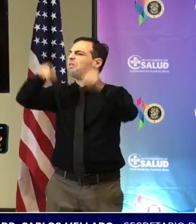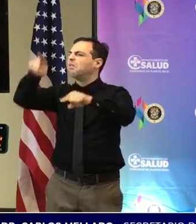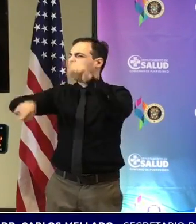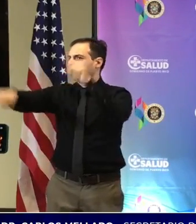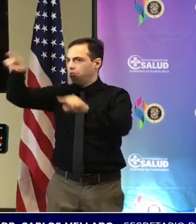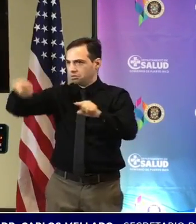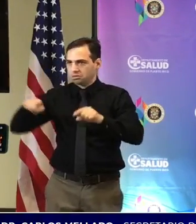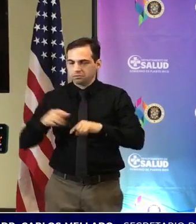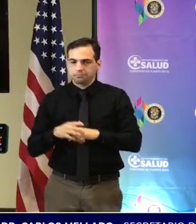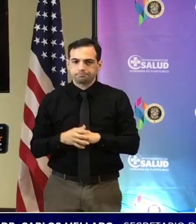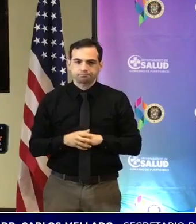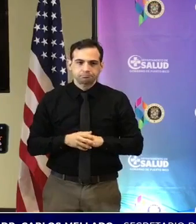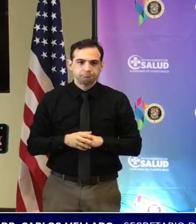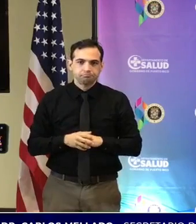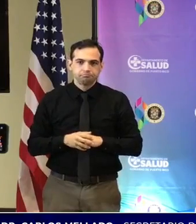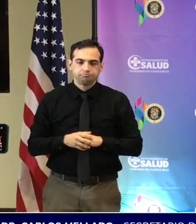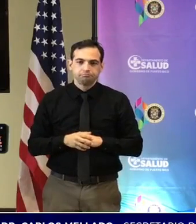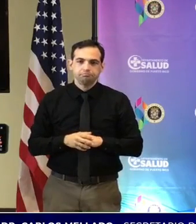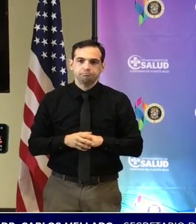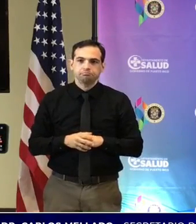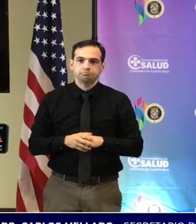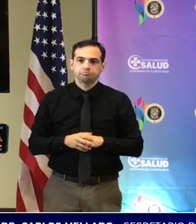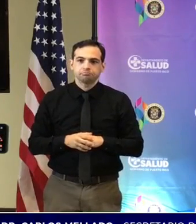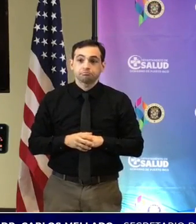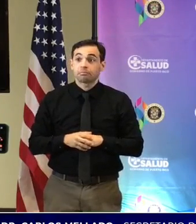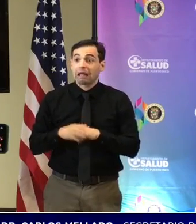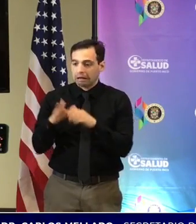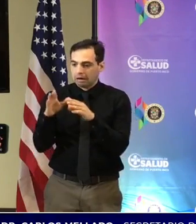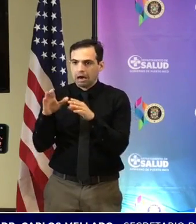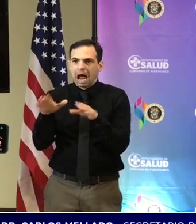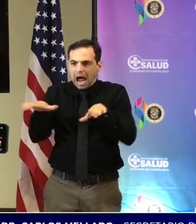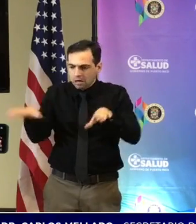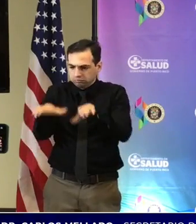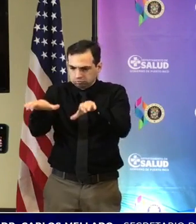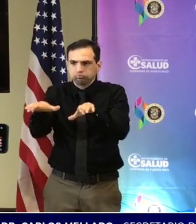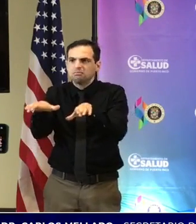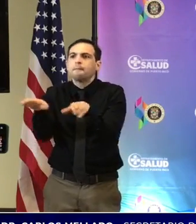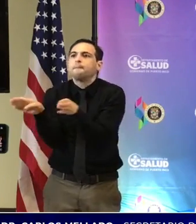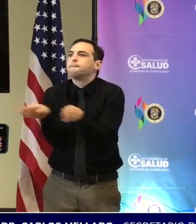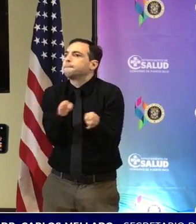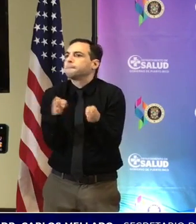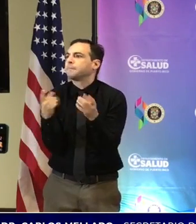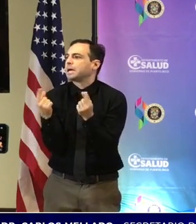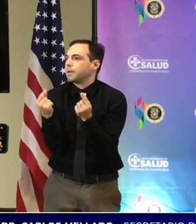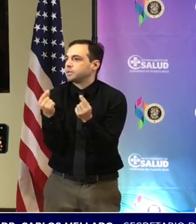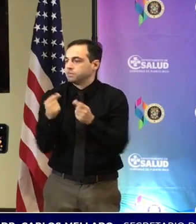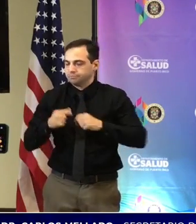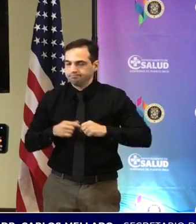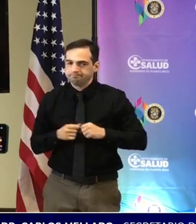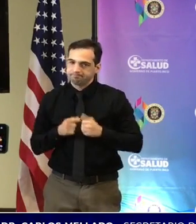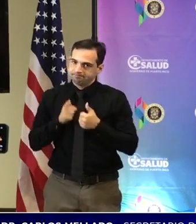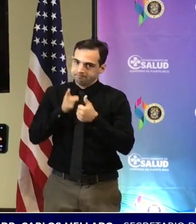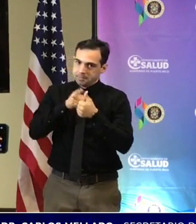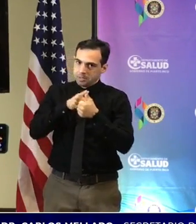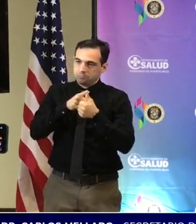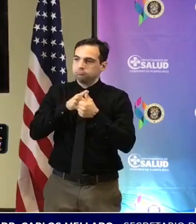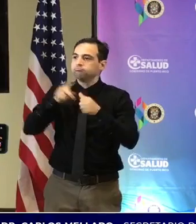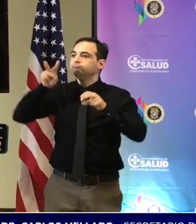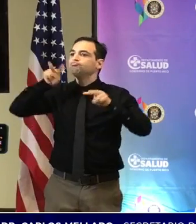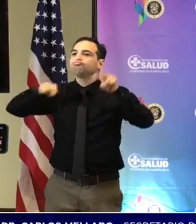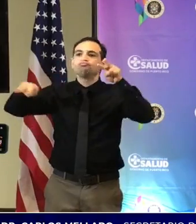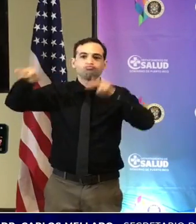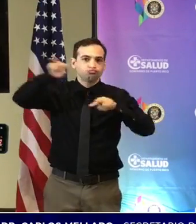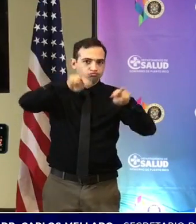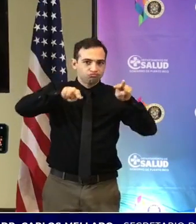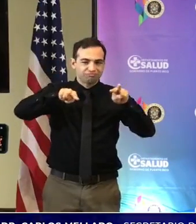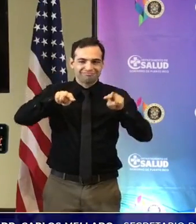había explicado, y básicamente el plan de acción para atender esto, pues es primero que todo la vigilancia epidemiológica, que es